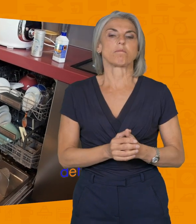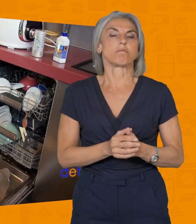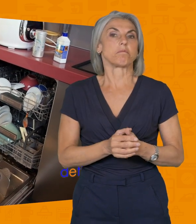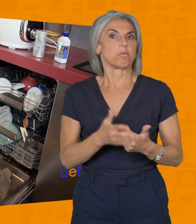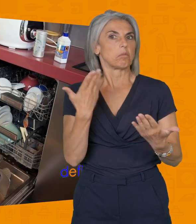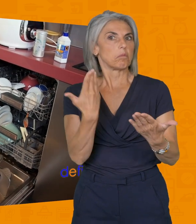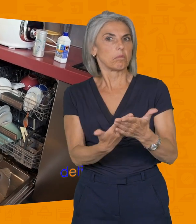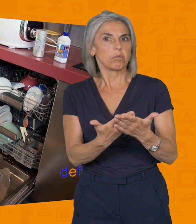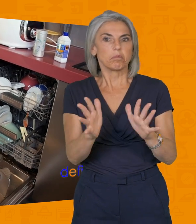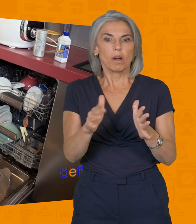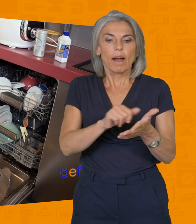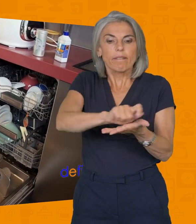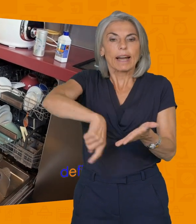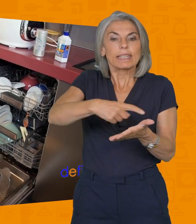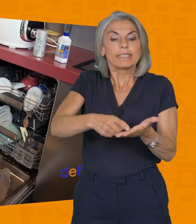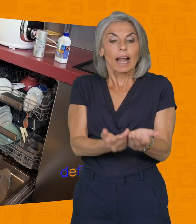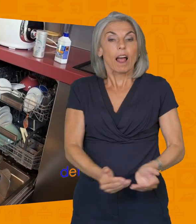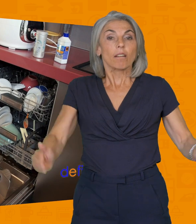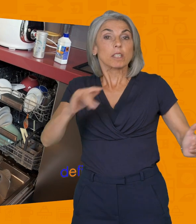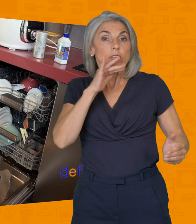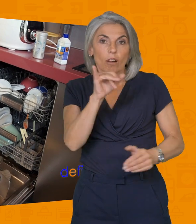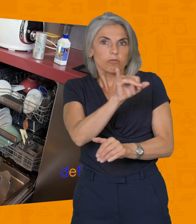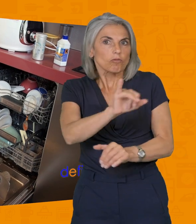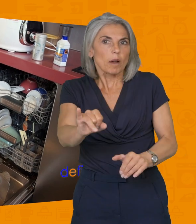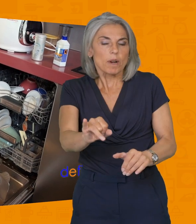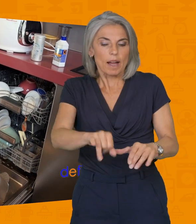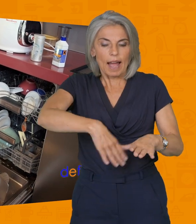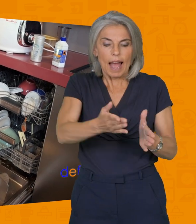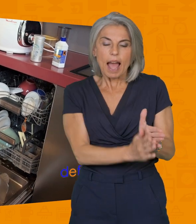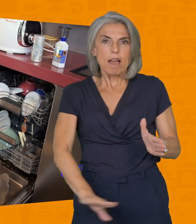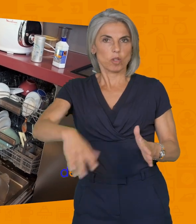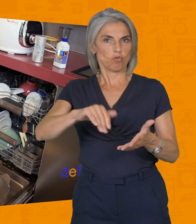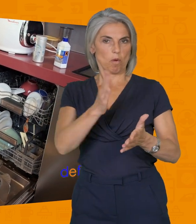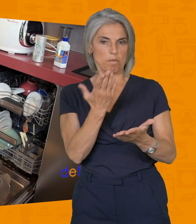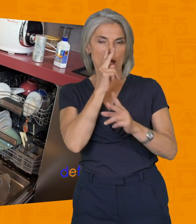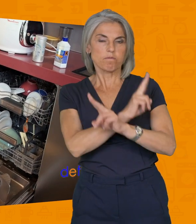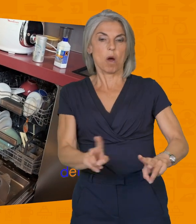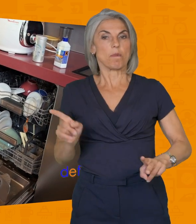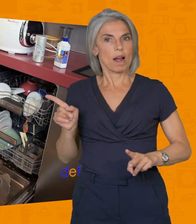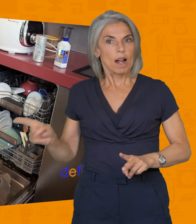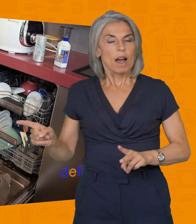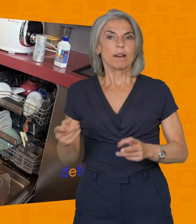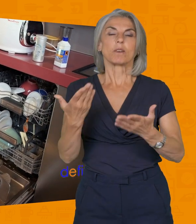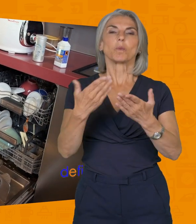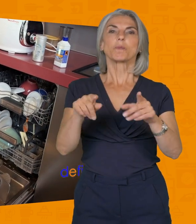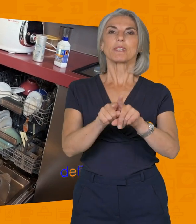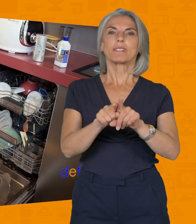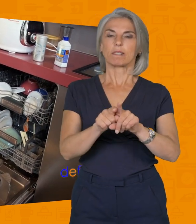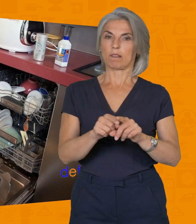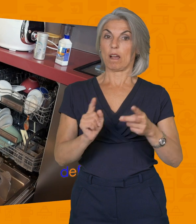faites votre lave-vaisselle dans un évier sale ? Non, on lave l'évier. Ici, c'est le même principe, mais je distingue bien deux choses très